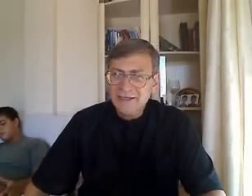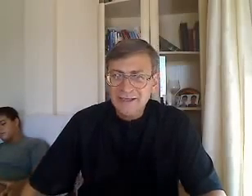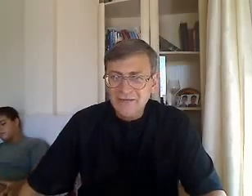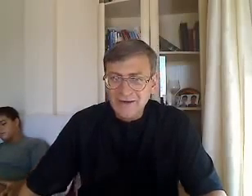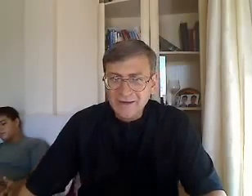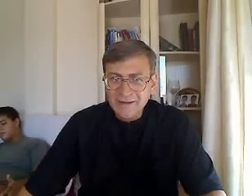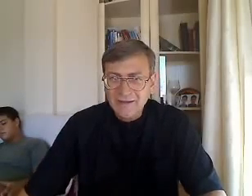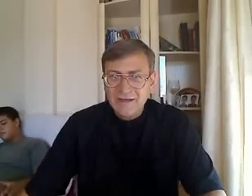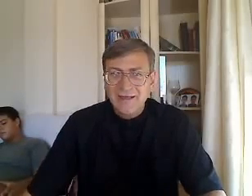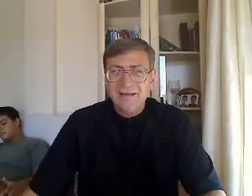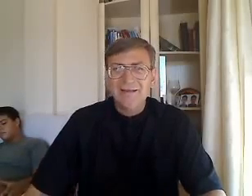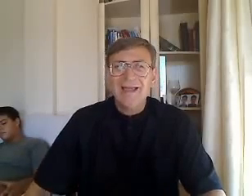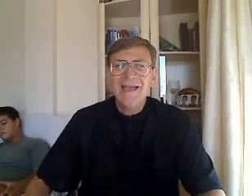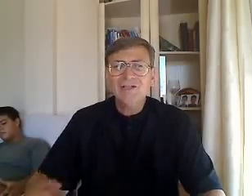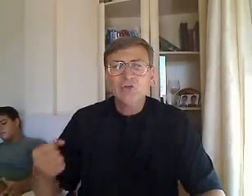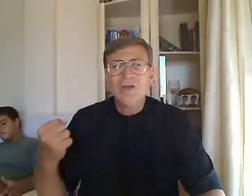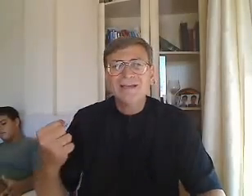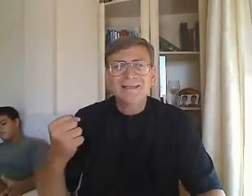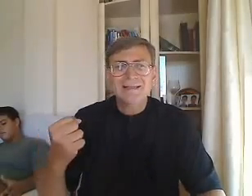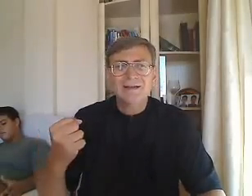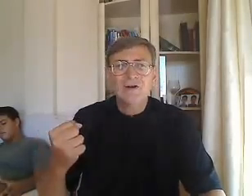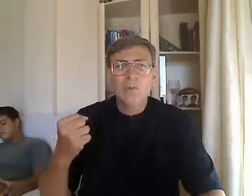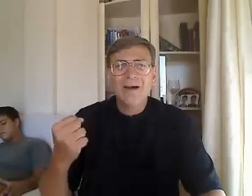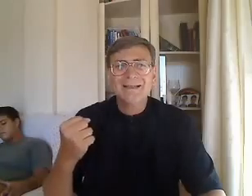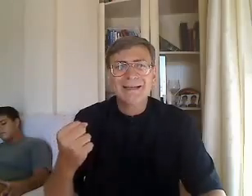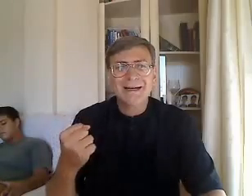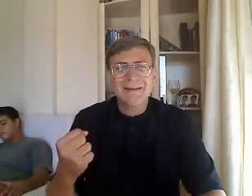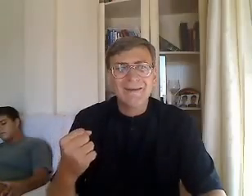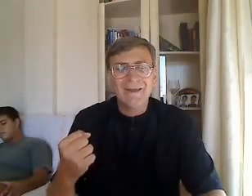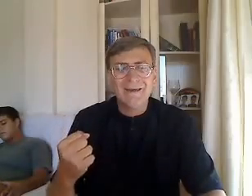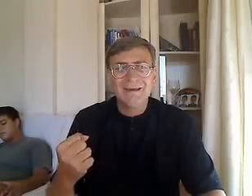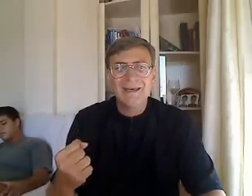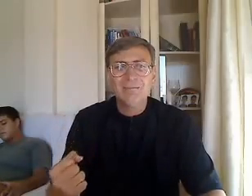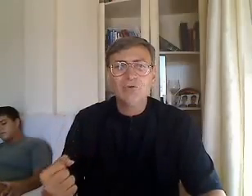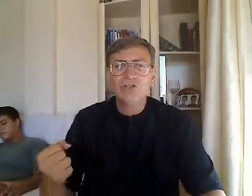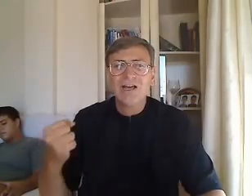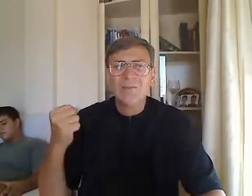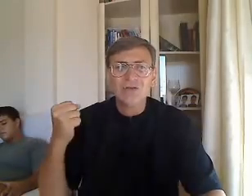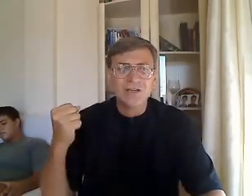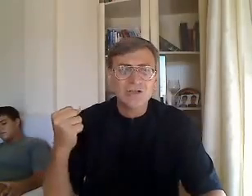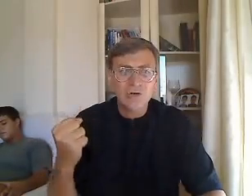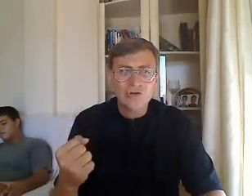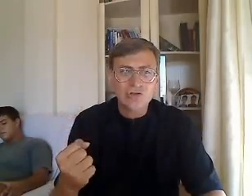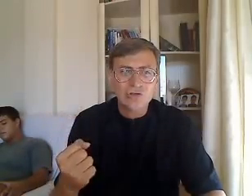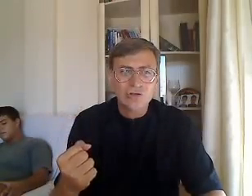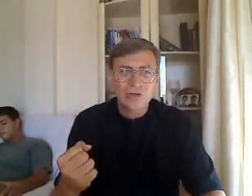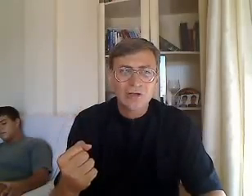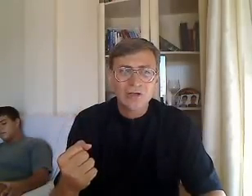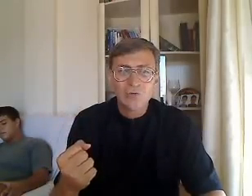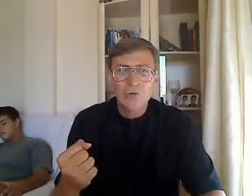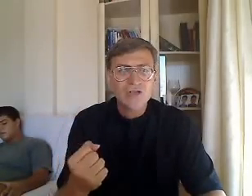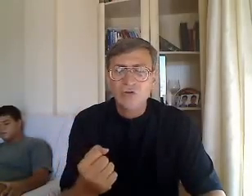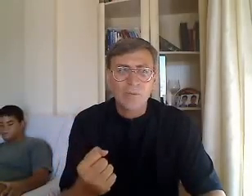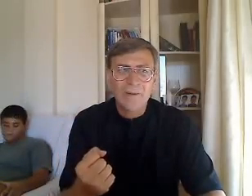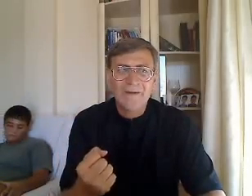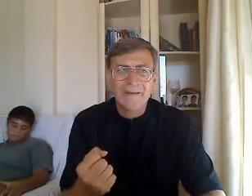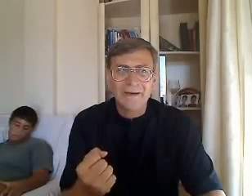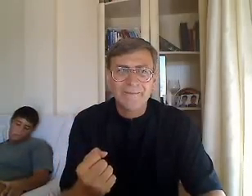dice David, eso es lo más grande, que buscamos a Dios, nuestro Padre,